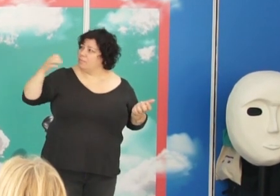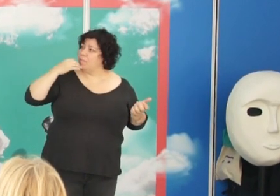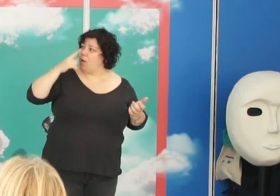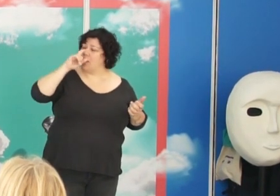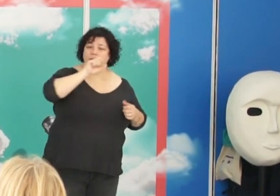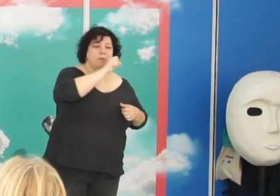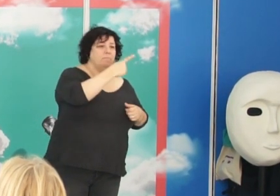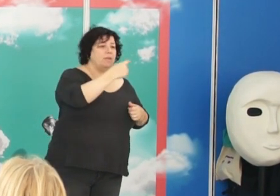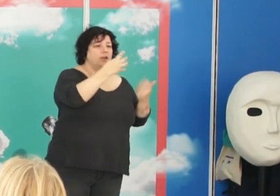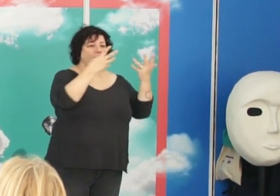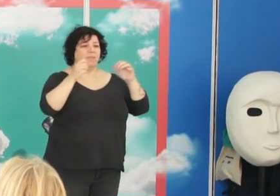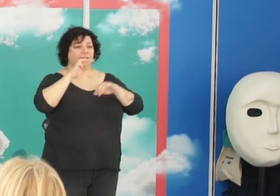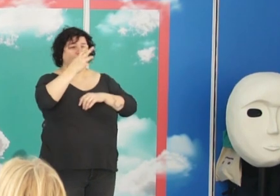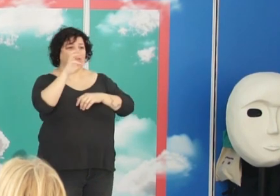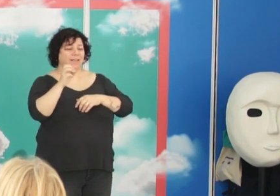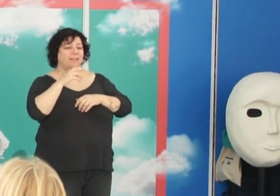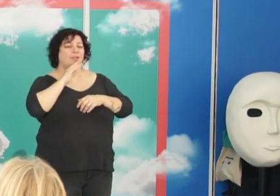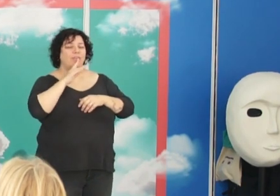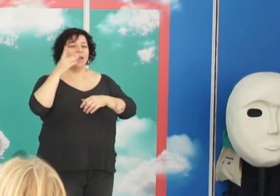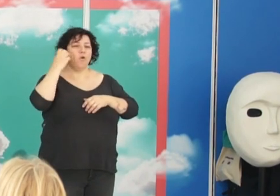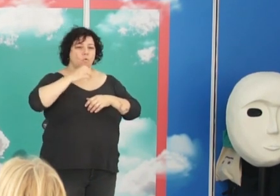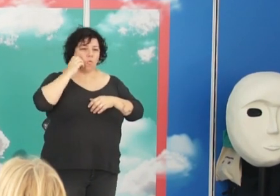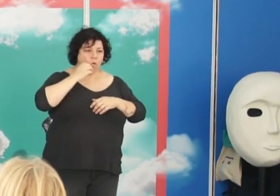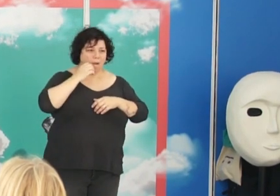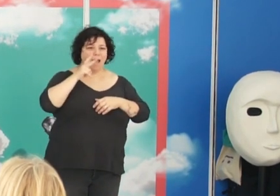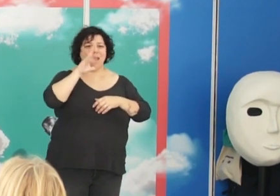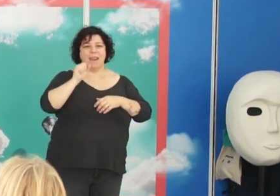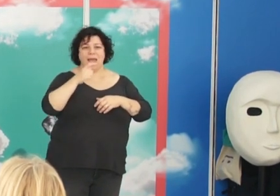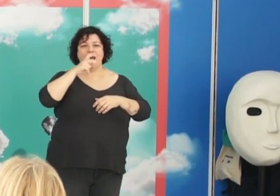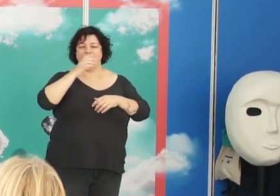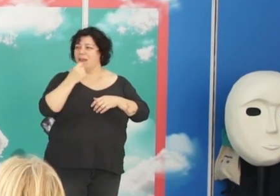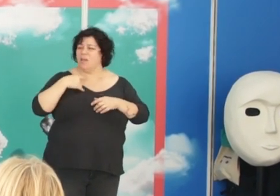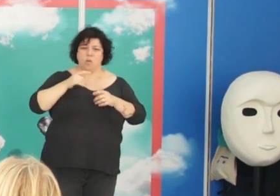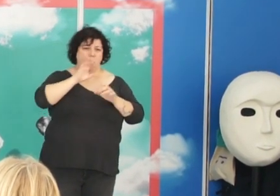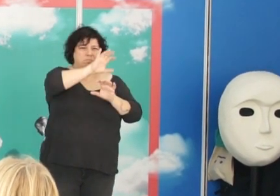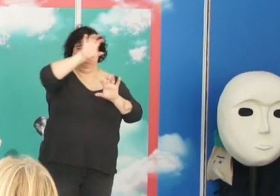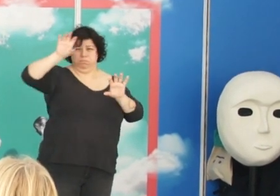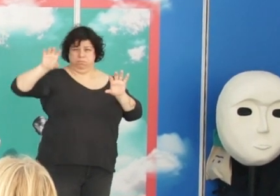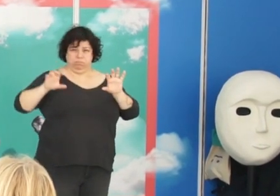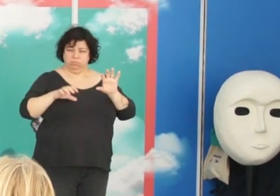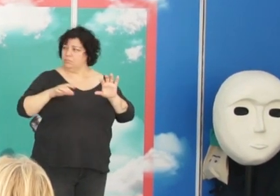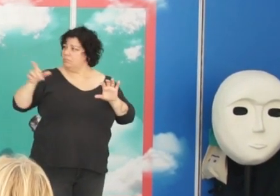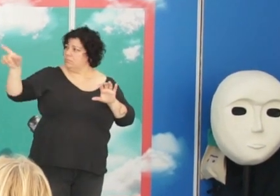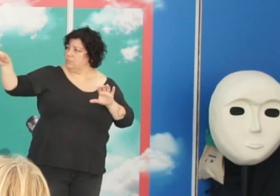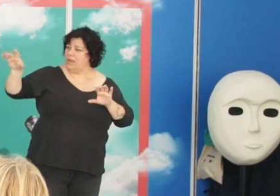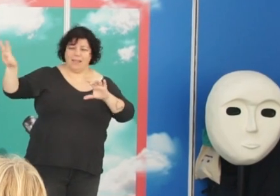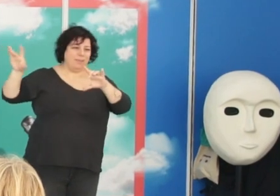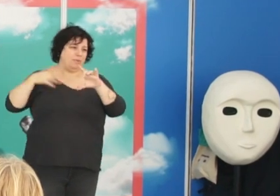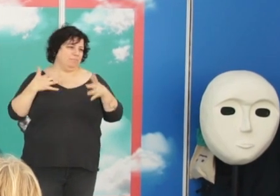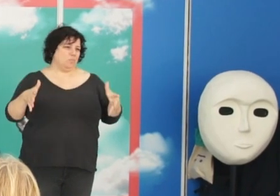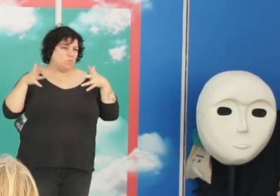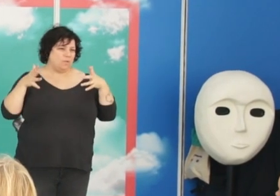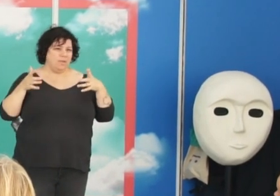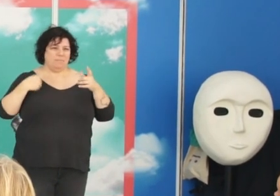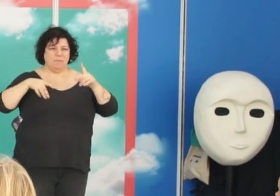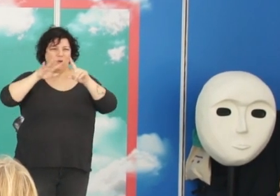1930 en La Habana y aquí a él le llamaban de muchísimos países. Esto es para que hagan una idea. Esta la pongo porque me encanta